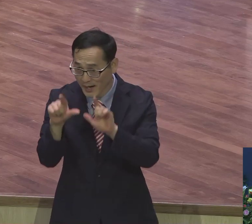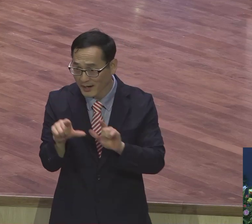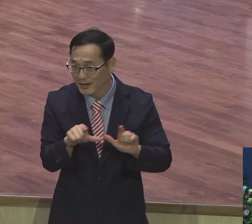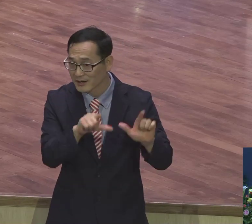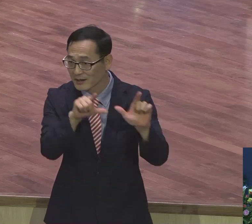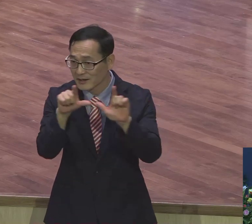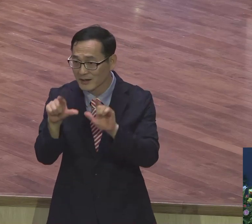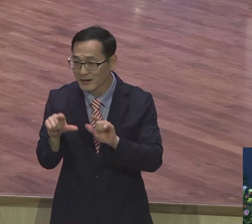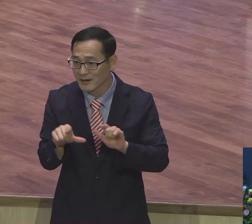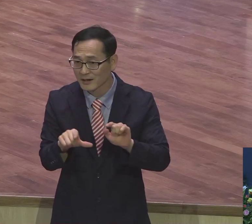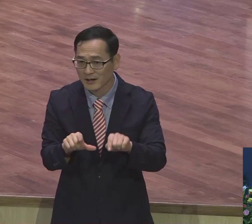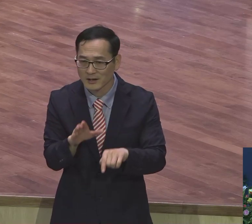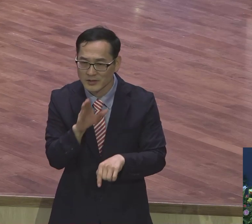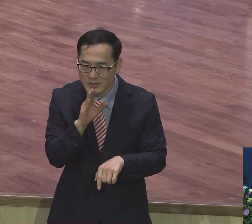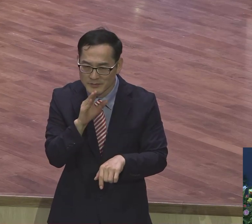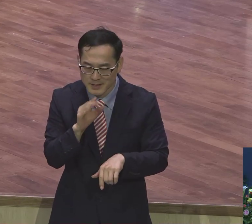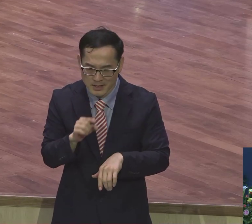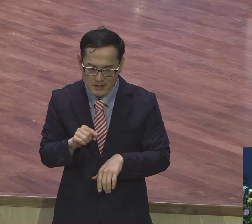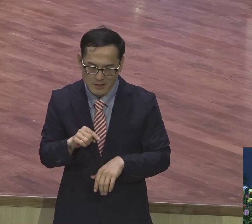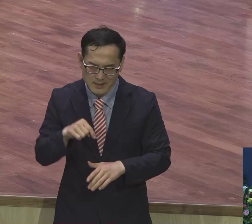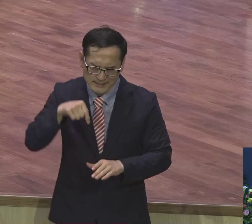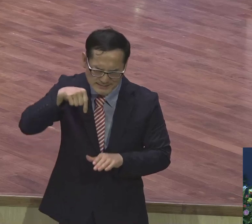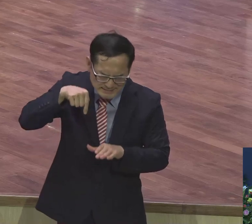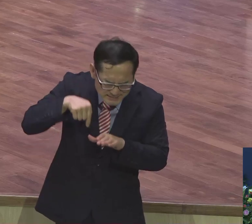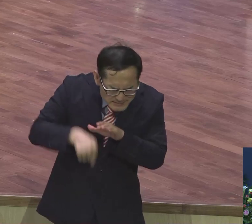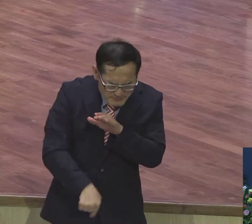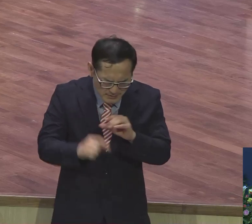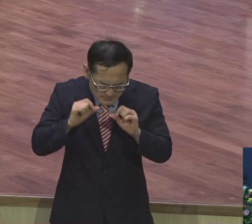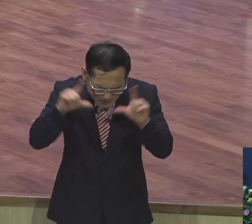막 뺏어리게 느끼고 있는 사람이 이걸 아는데.